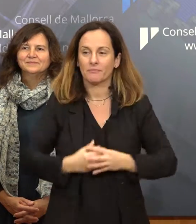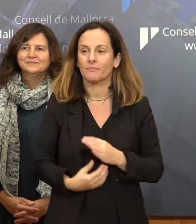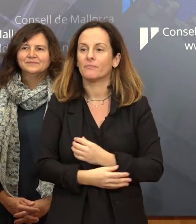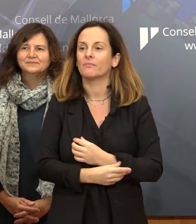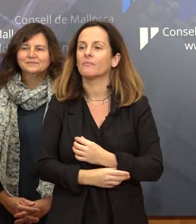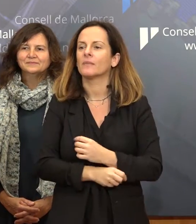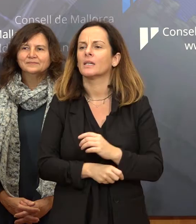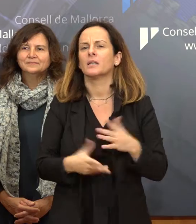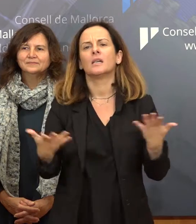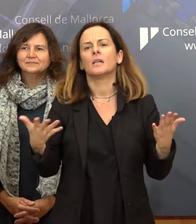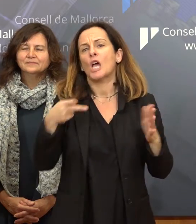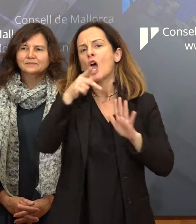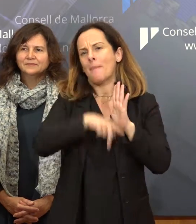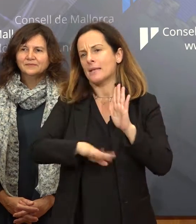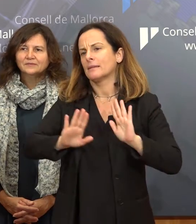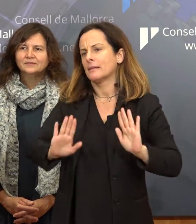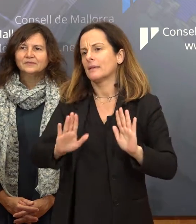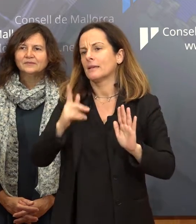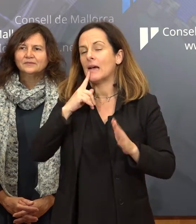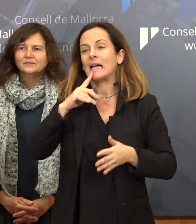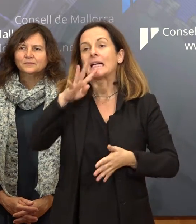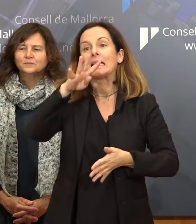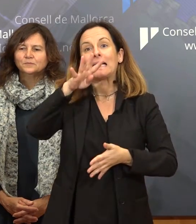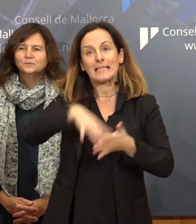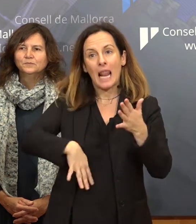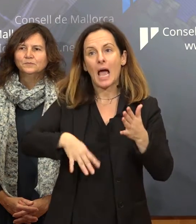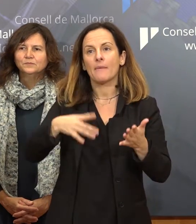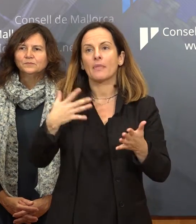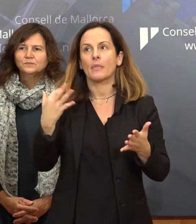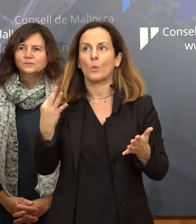ho he mirat les gràcies, però en aquestes imposicions el català serà un bé o un requisit?